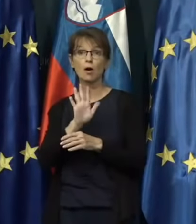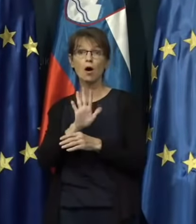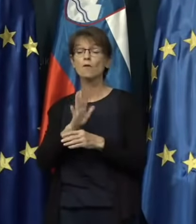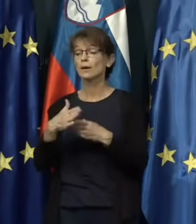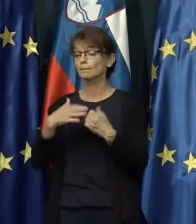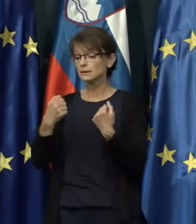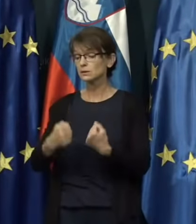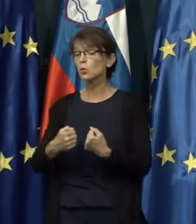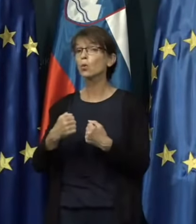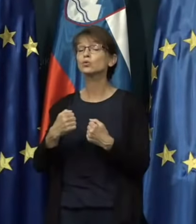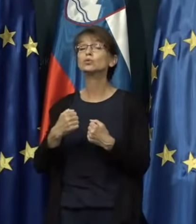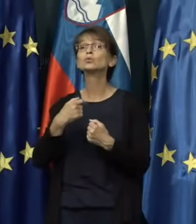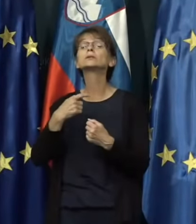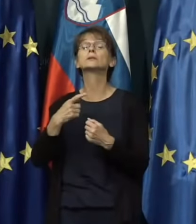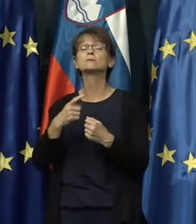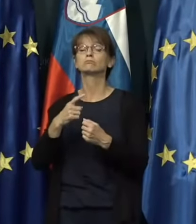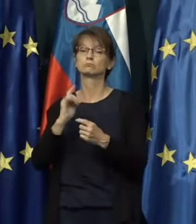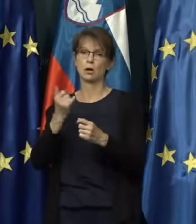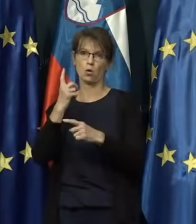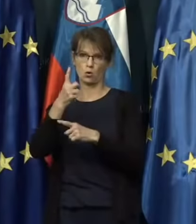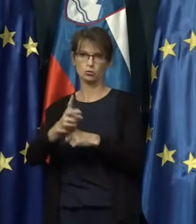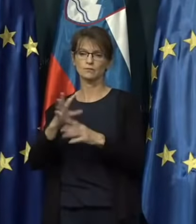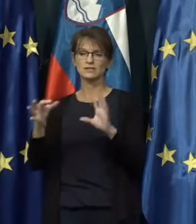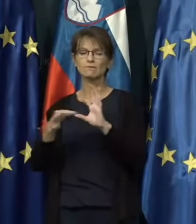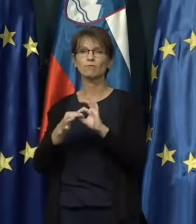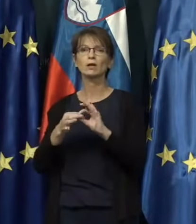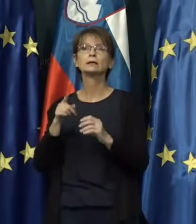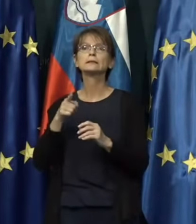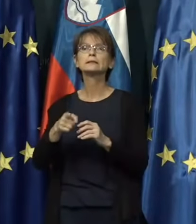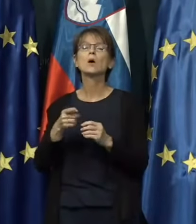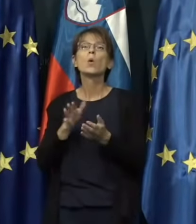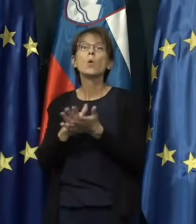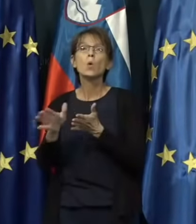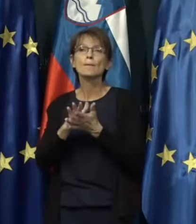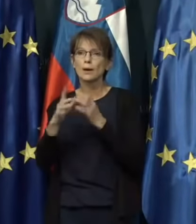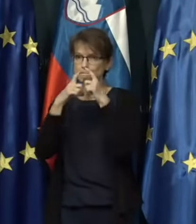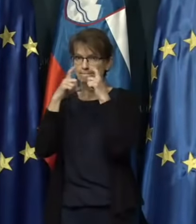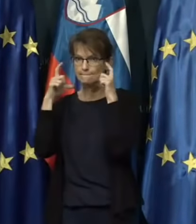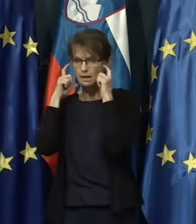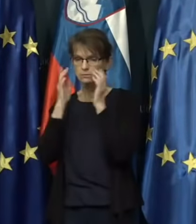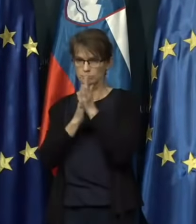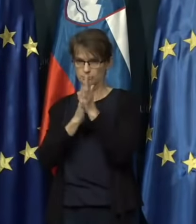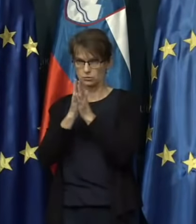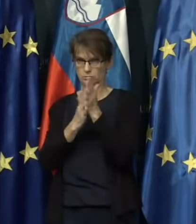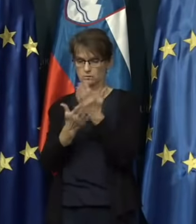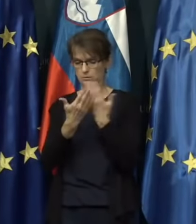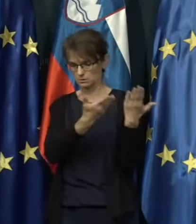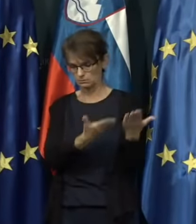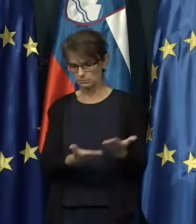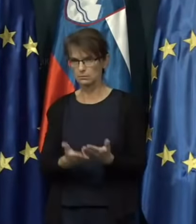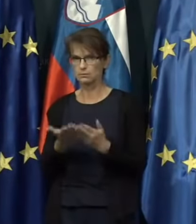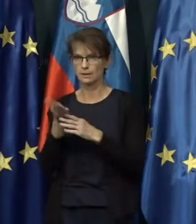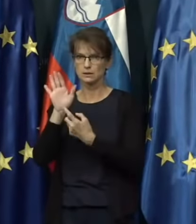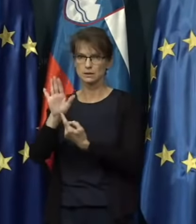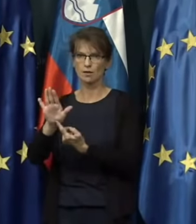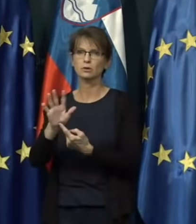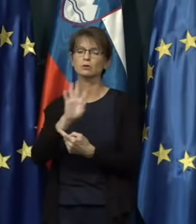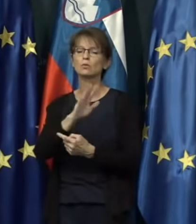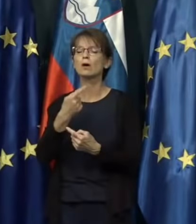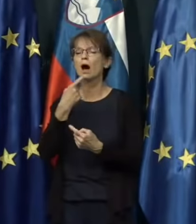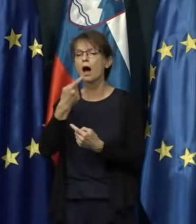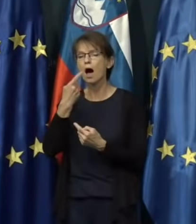prestojnosti je odločitev v zvezi z uporabo maske in prosim za njegovo predstavitev oziroma